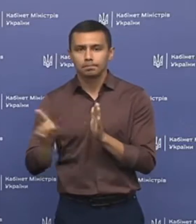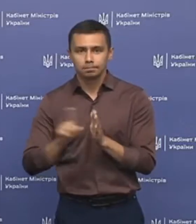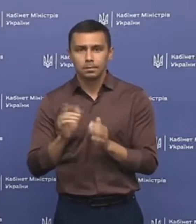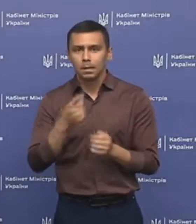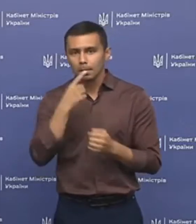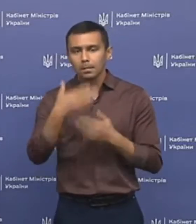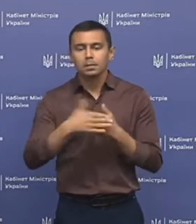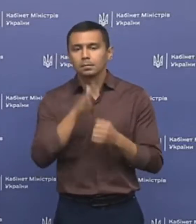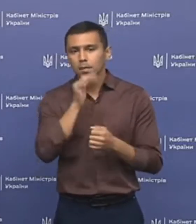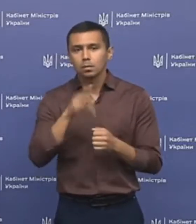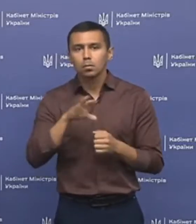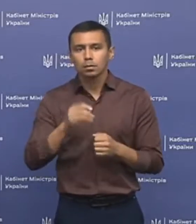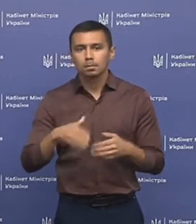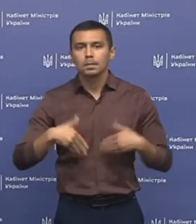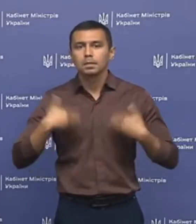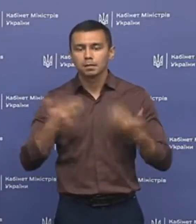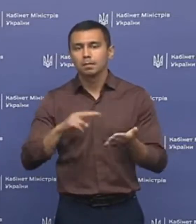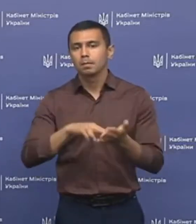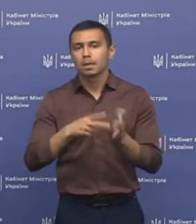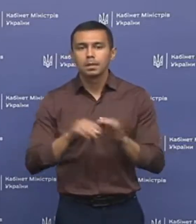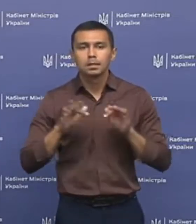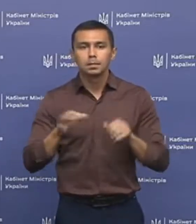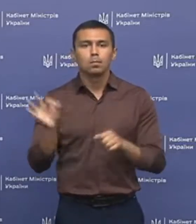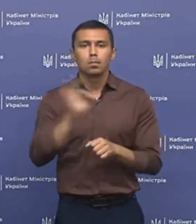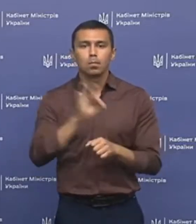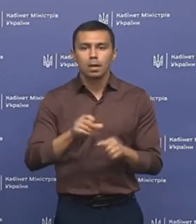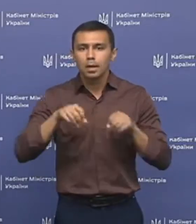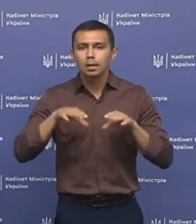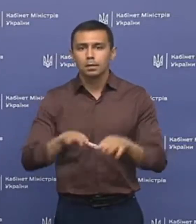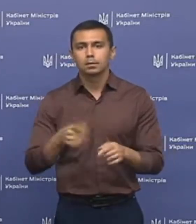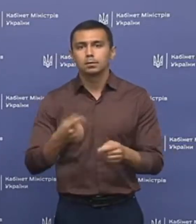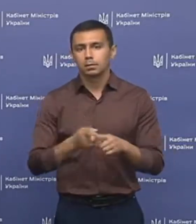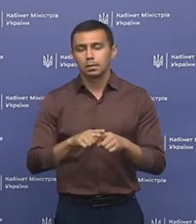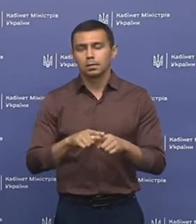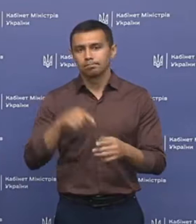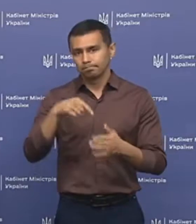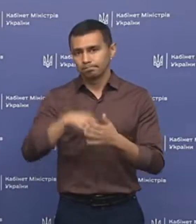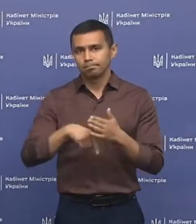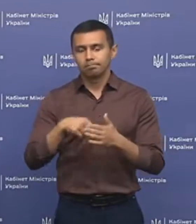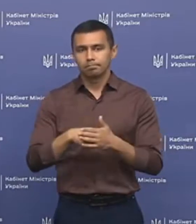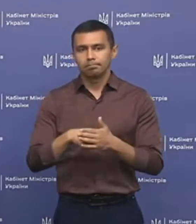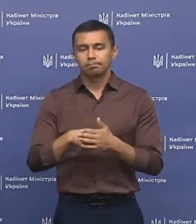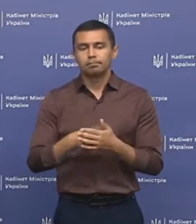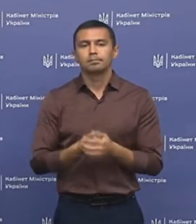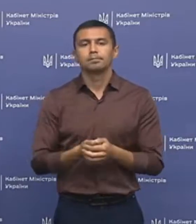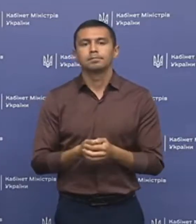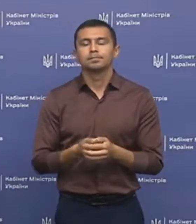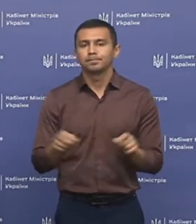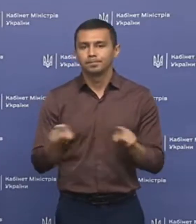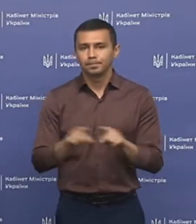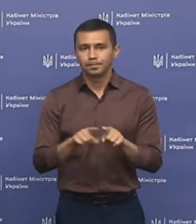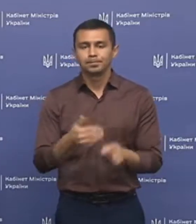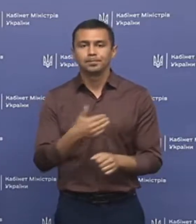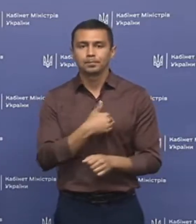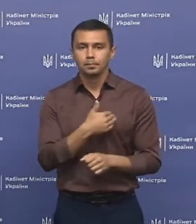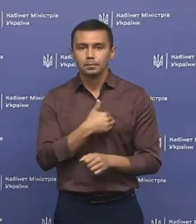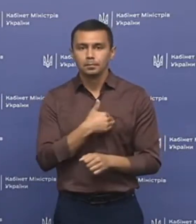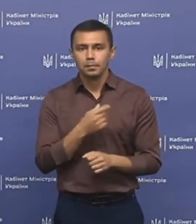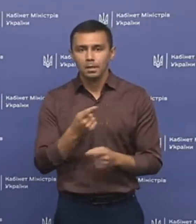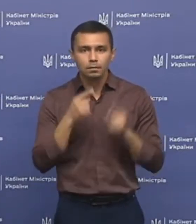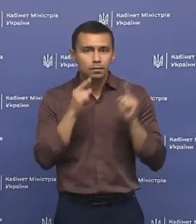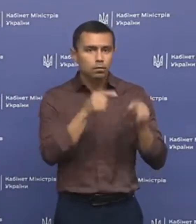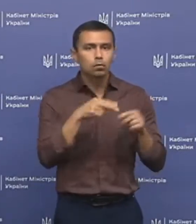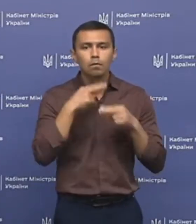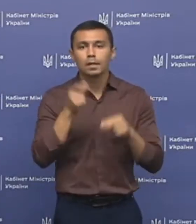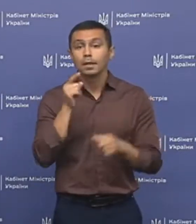Найближчим часом МОЗ представить план дій щодо реалізації даної концепції. Також хотіла б